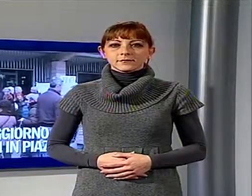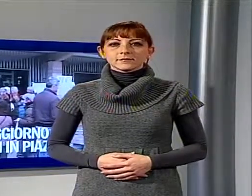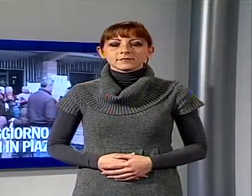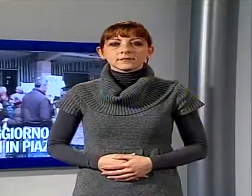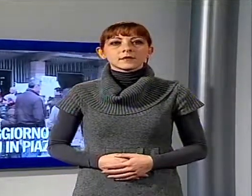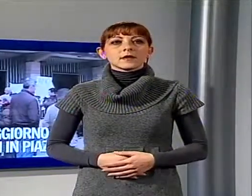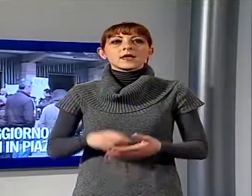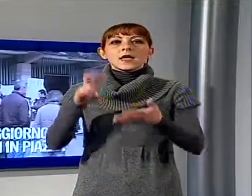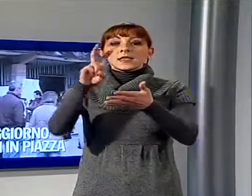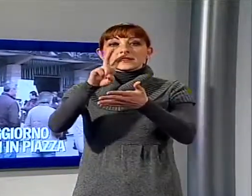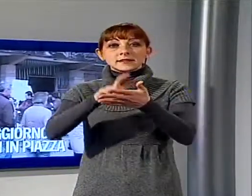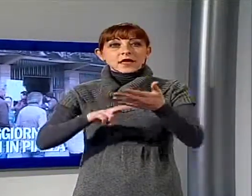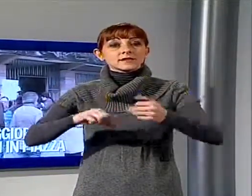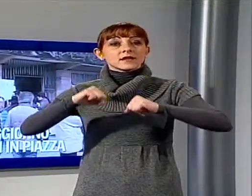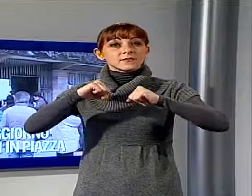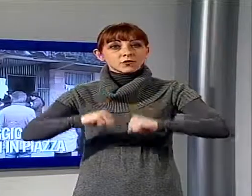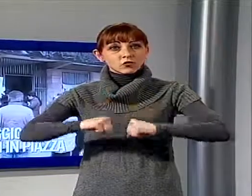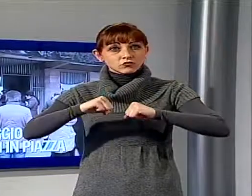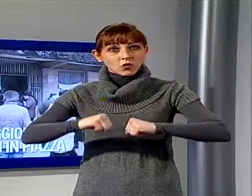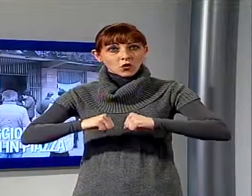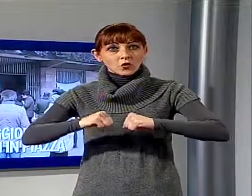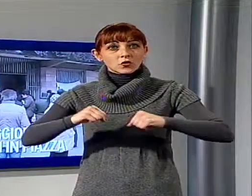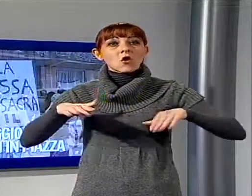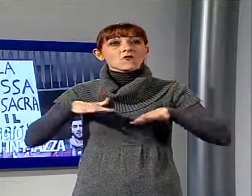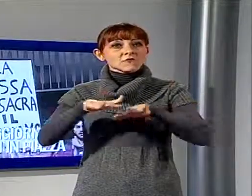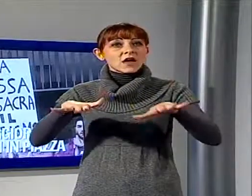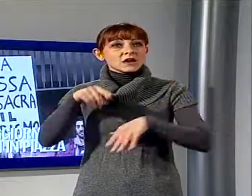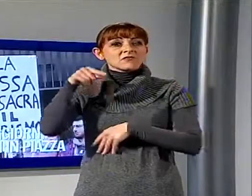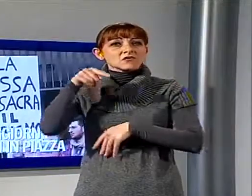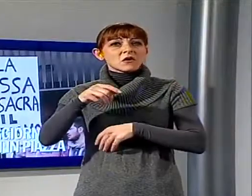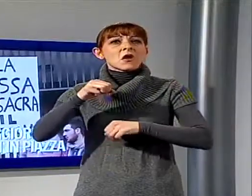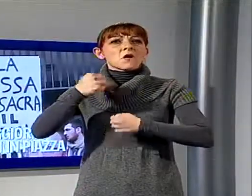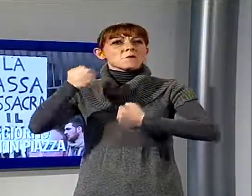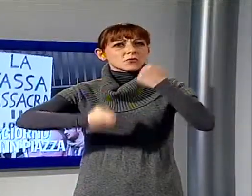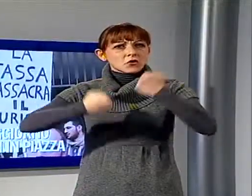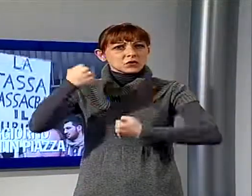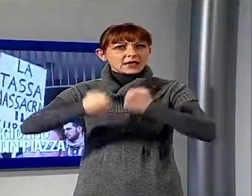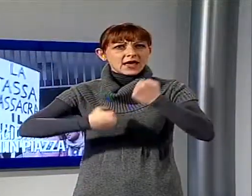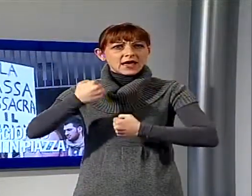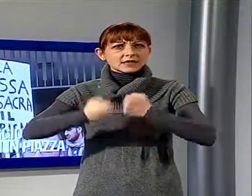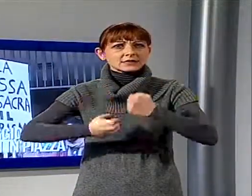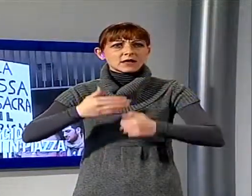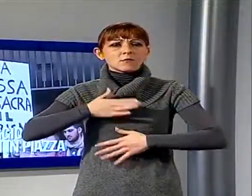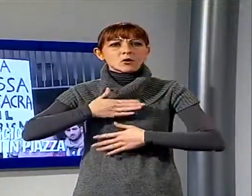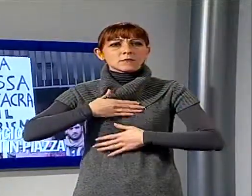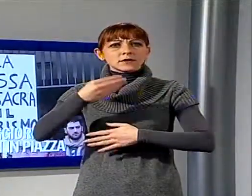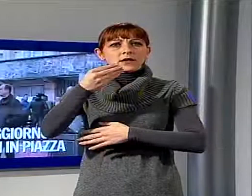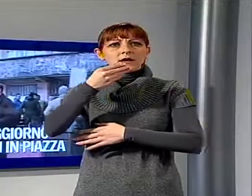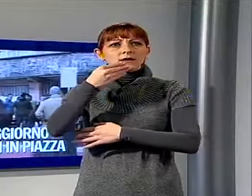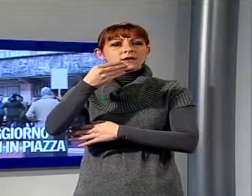Tassa di soggiorno, albergatori in piazza, dura protesta questa mattina a Viareggio. Alla fine il commissario